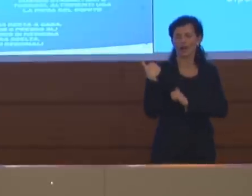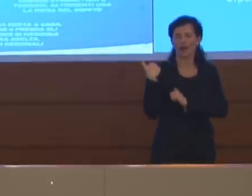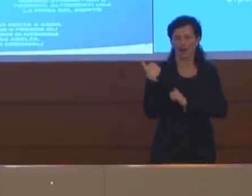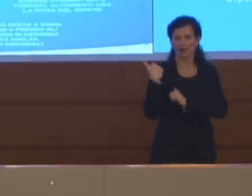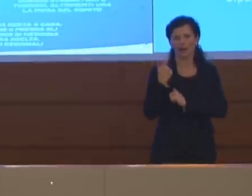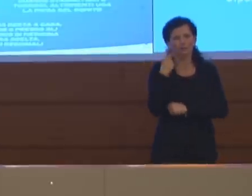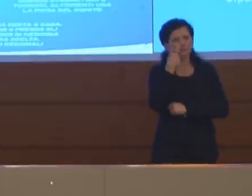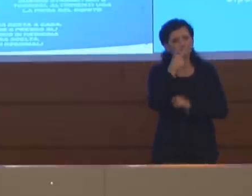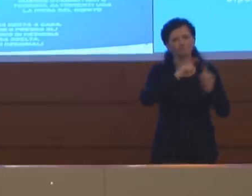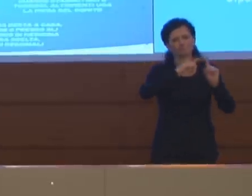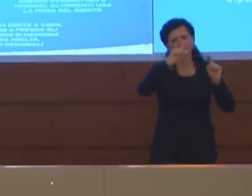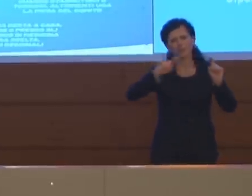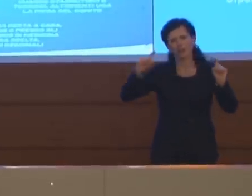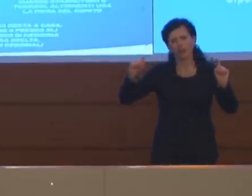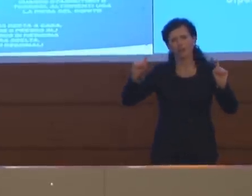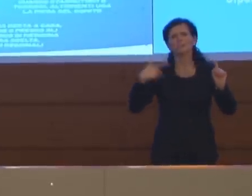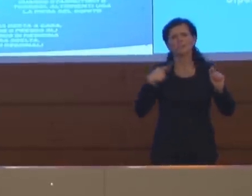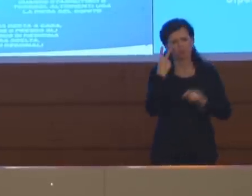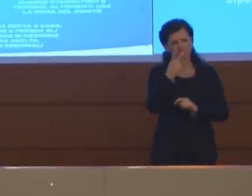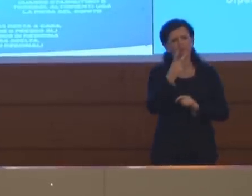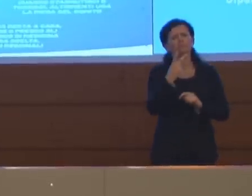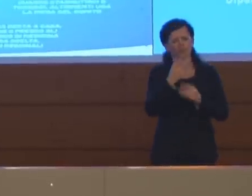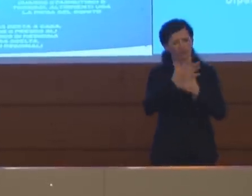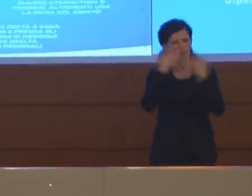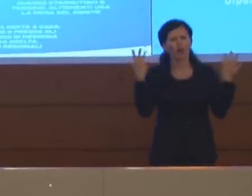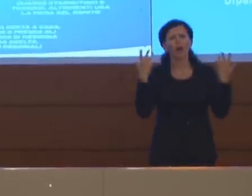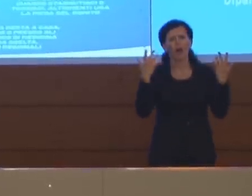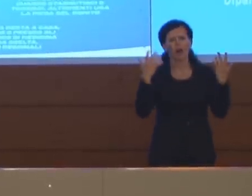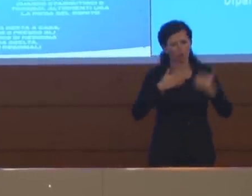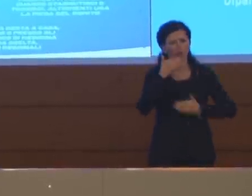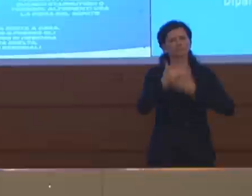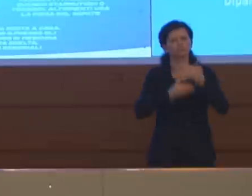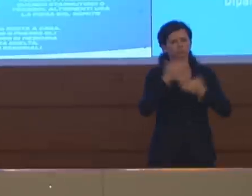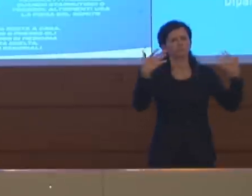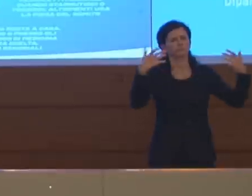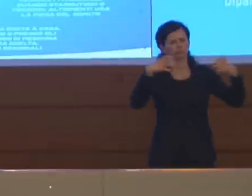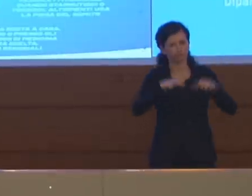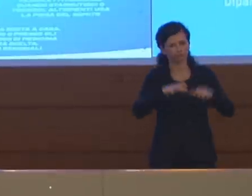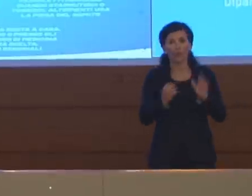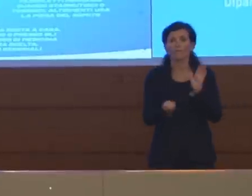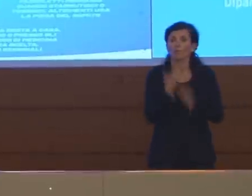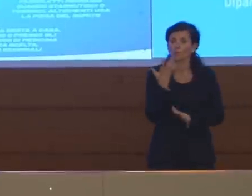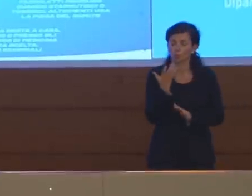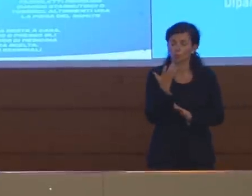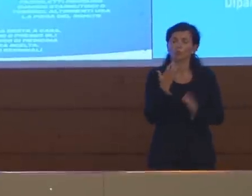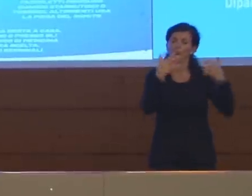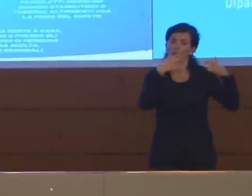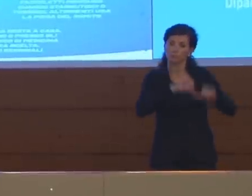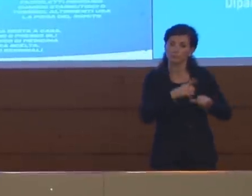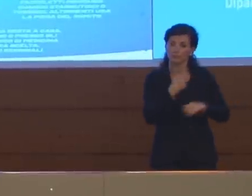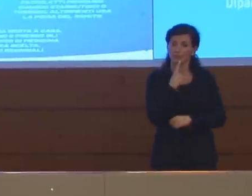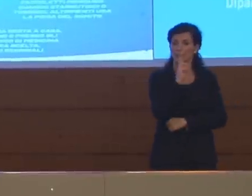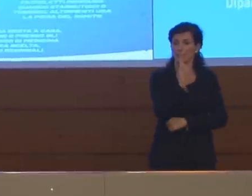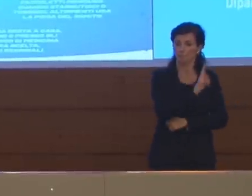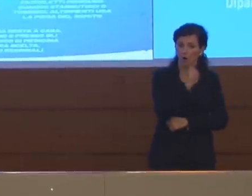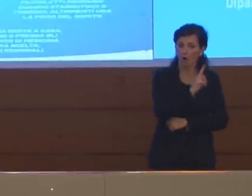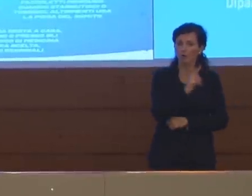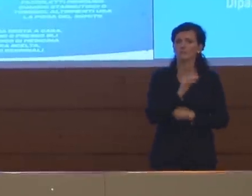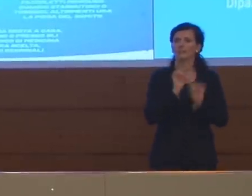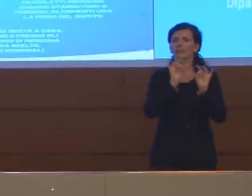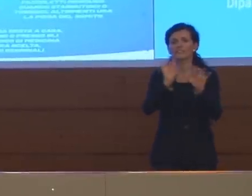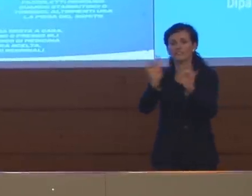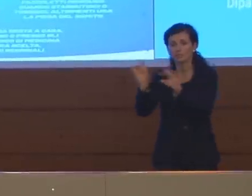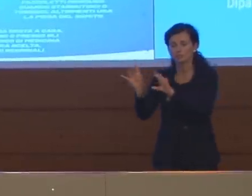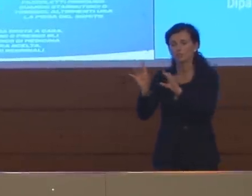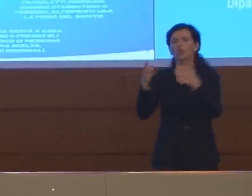comunque un trend di progressivo decremento, fortunatamente, dei morti e anche dei casi di infezione.